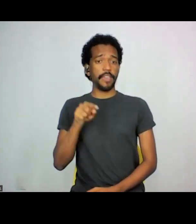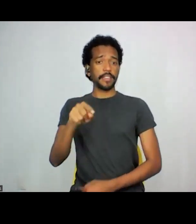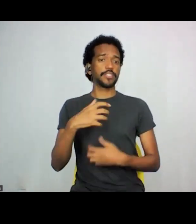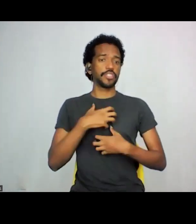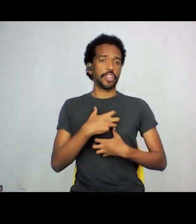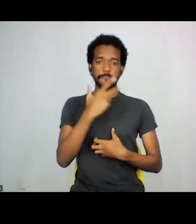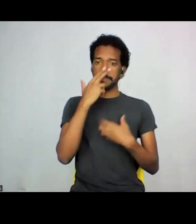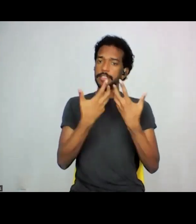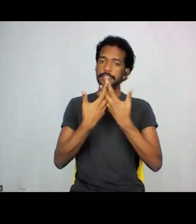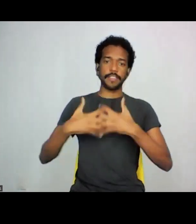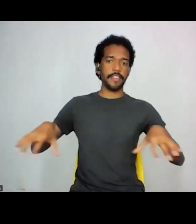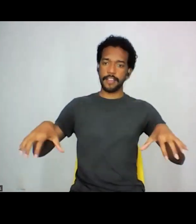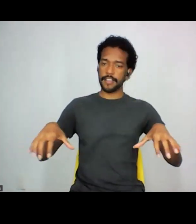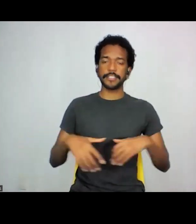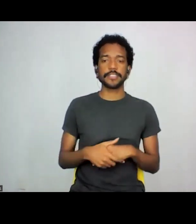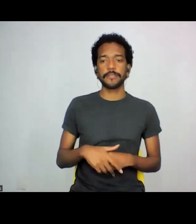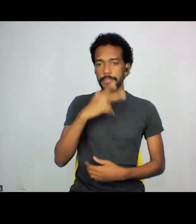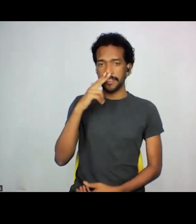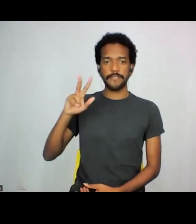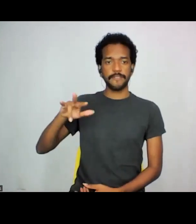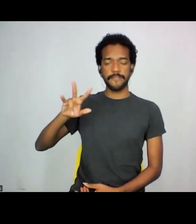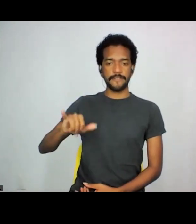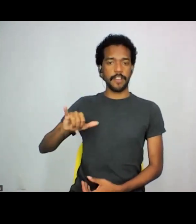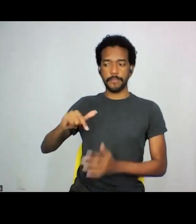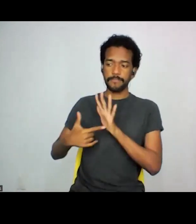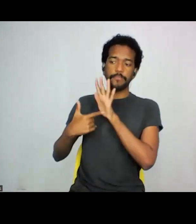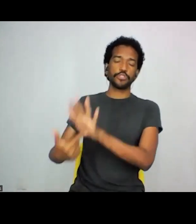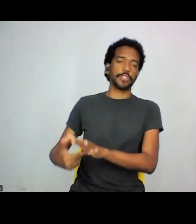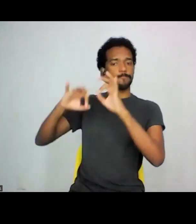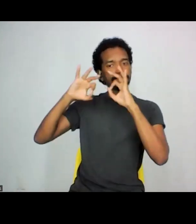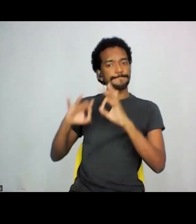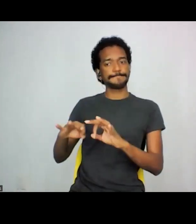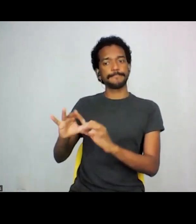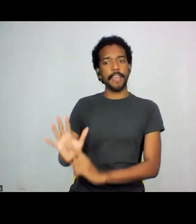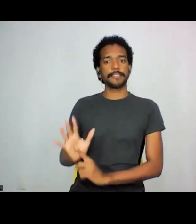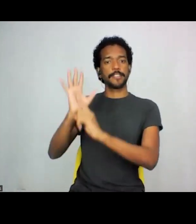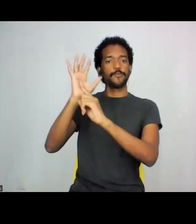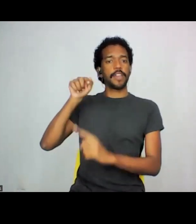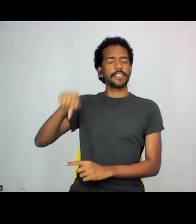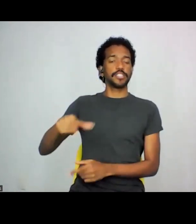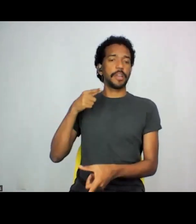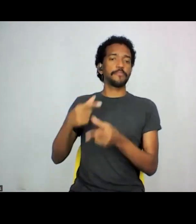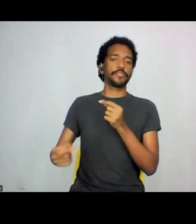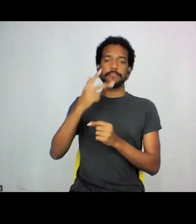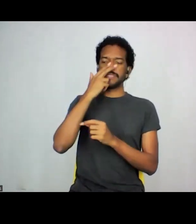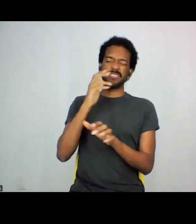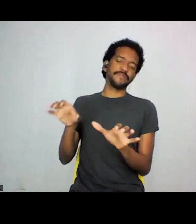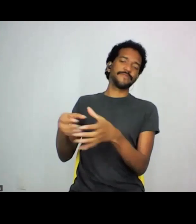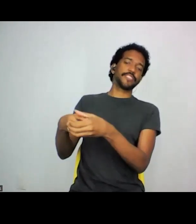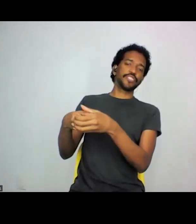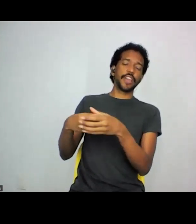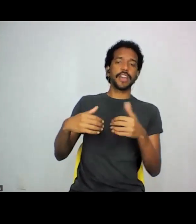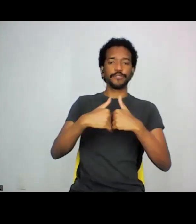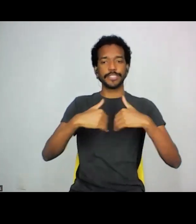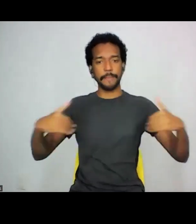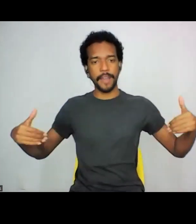segregação, né, uma forma de, que vai acentuar essa, esse, os japoneses, como um grupo fechado, separado